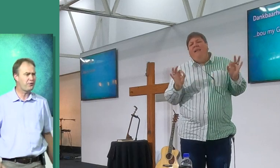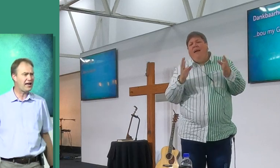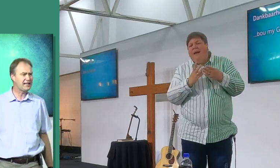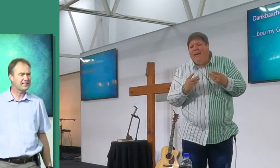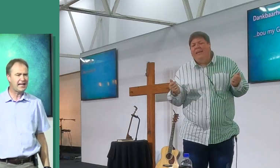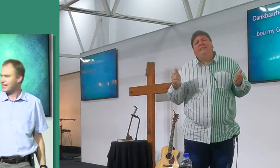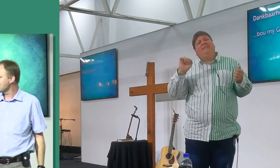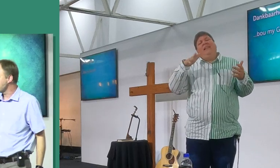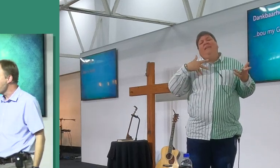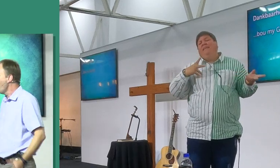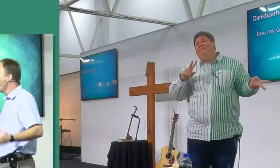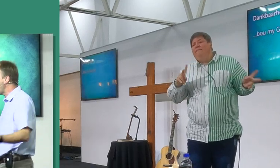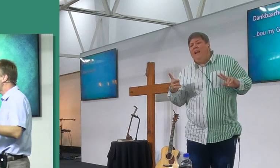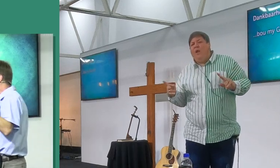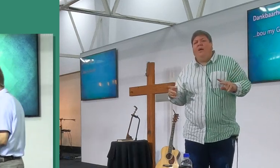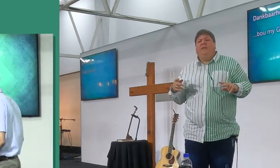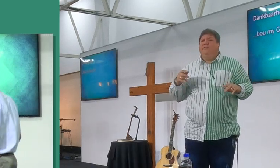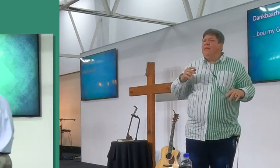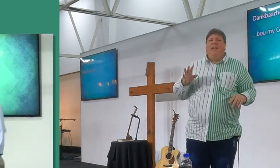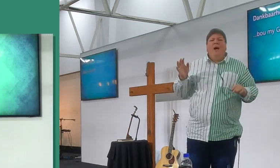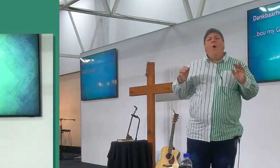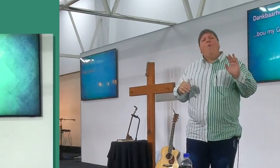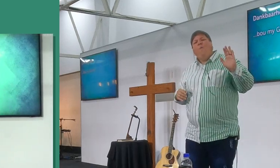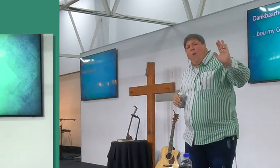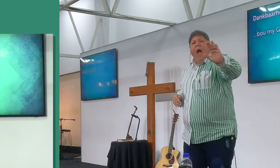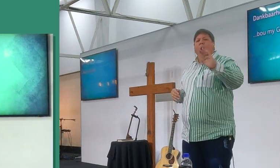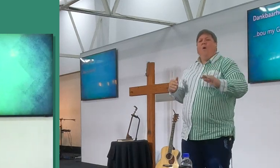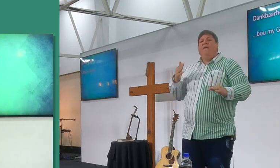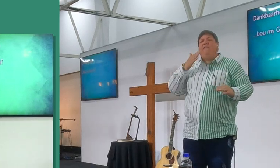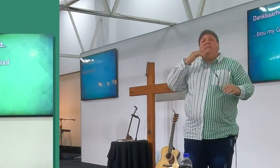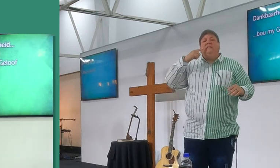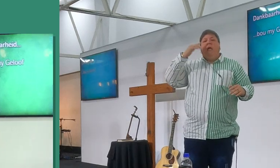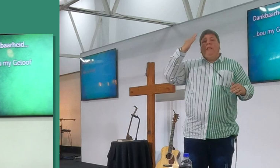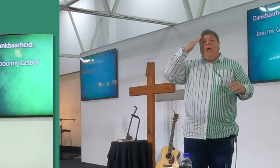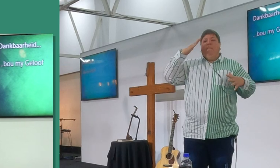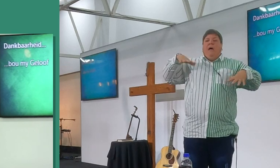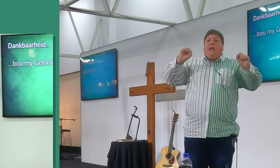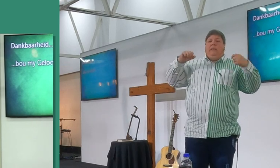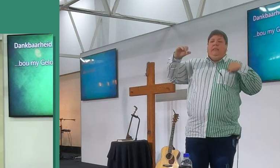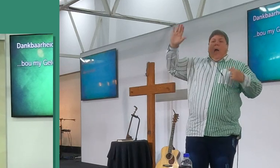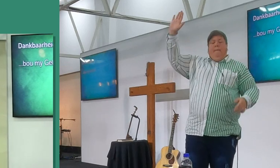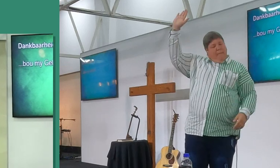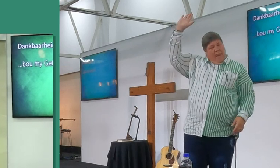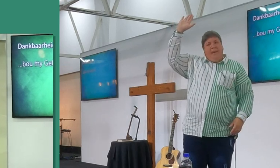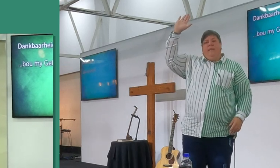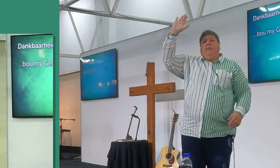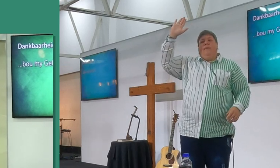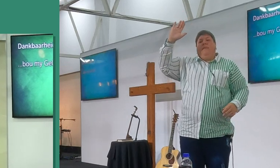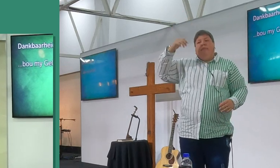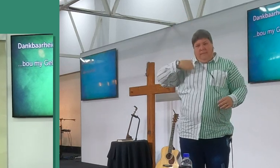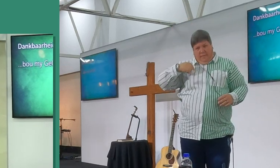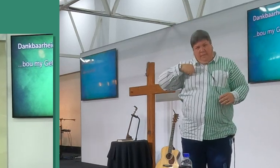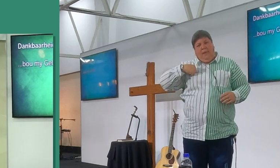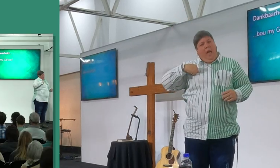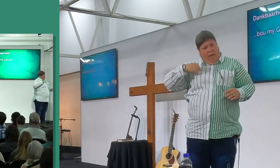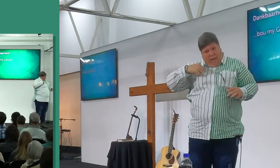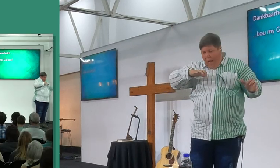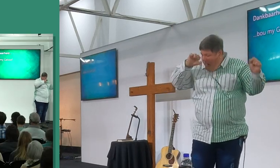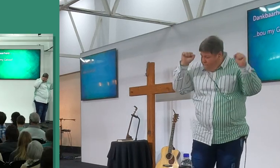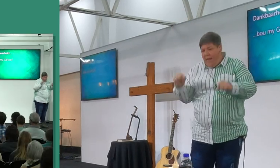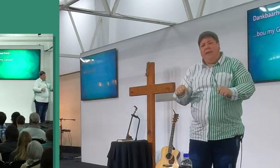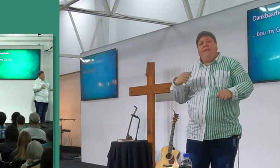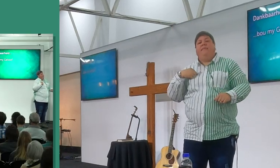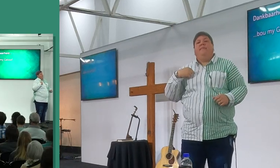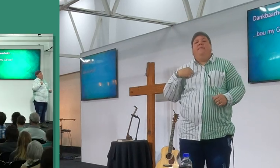leven kom veranderd, en jy kan sê, wow, dankie, wie van jy is volgen dankbaar, die herre jou gered het? Sê bykie, Amen, Amen, nie, nie, nie, sê dit is wie bedoel, sê Amen,